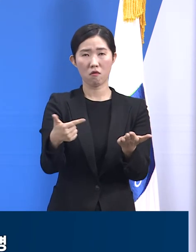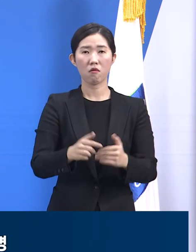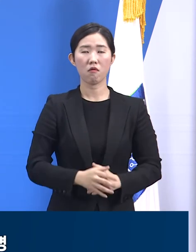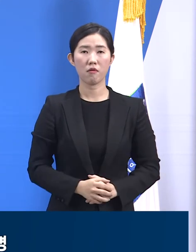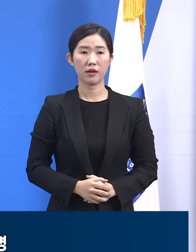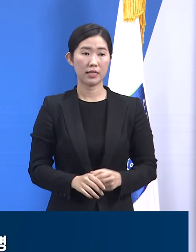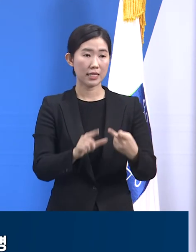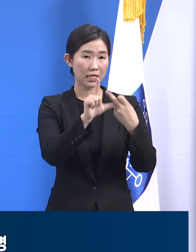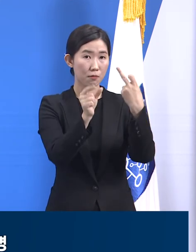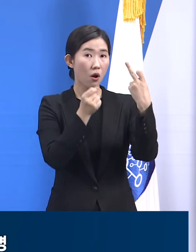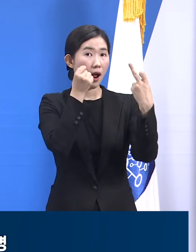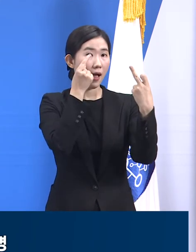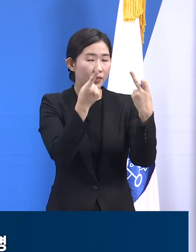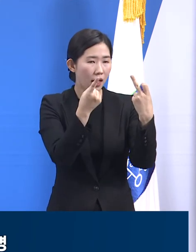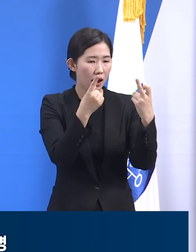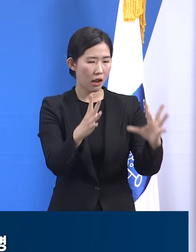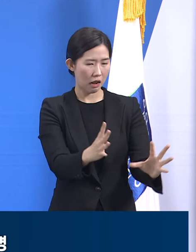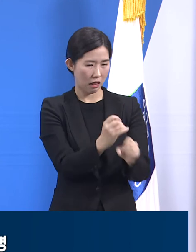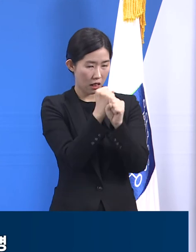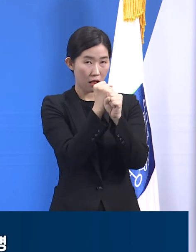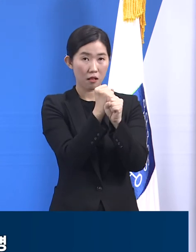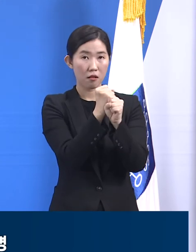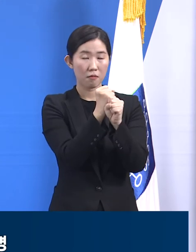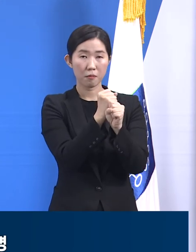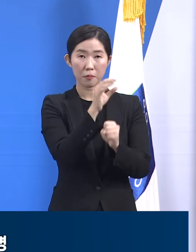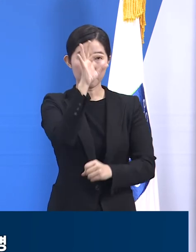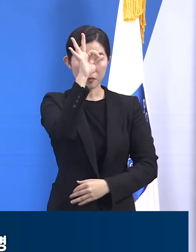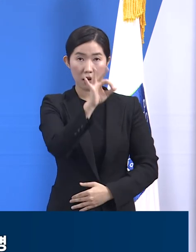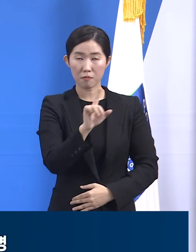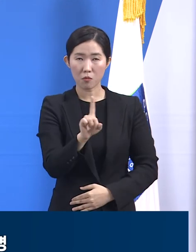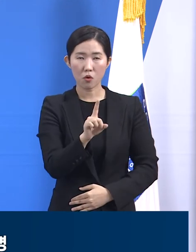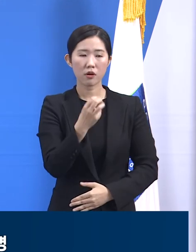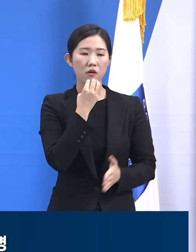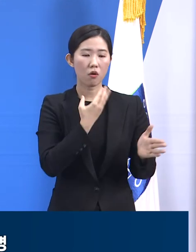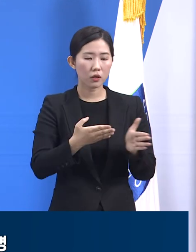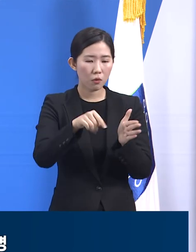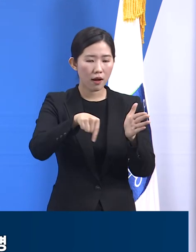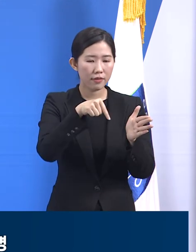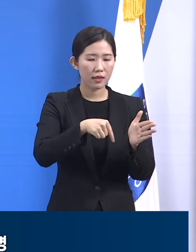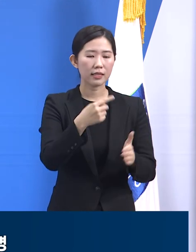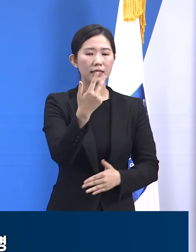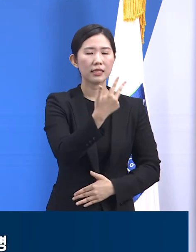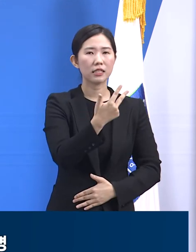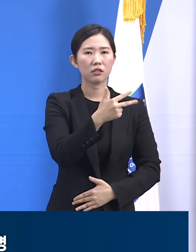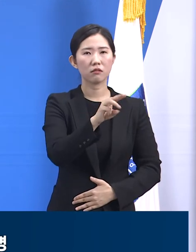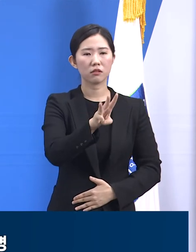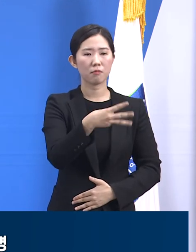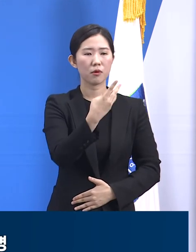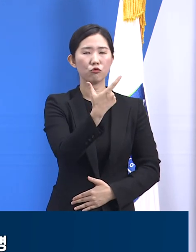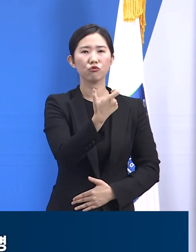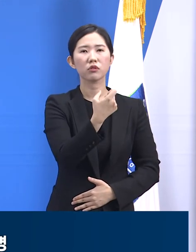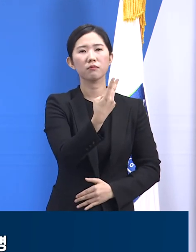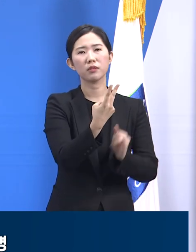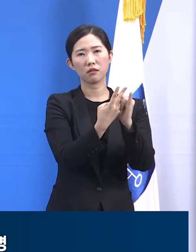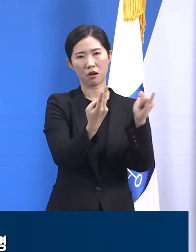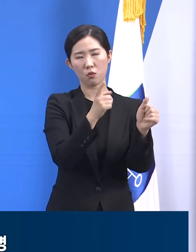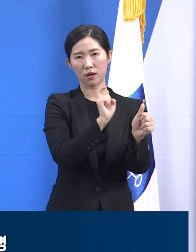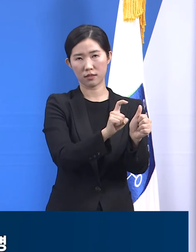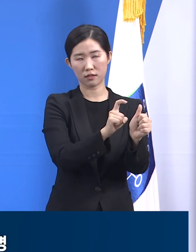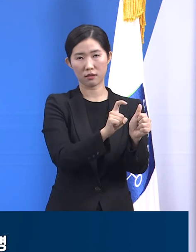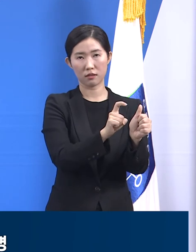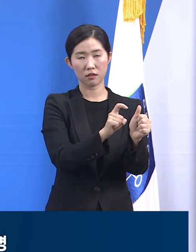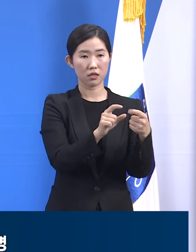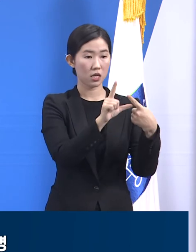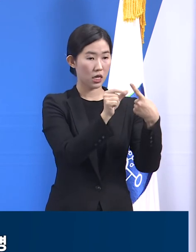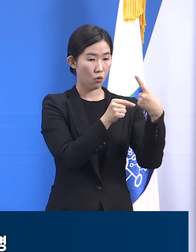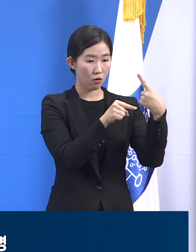12월 한 달 동안 경기도에선 총 7,362명이 확진되었습니다. 1월부터